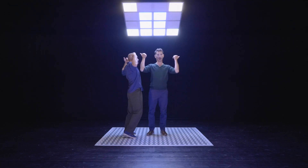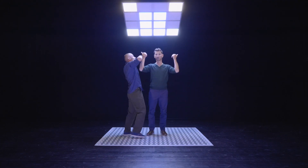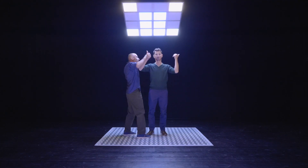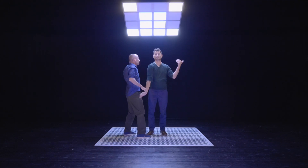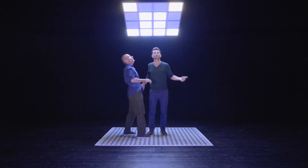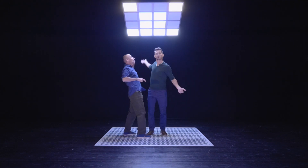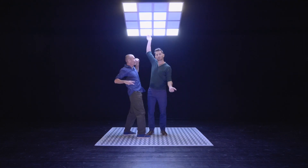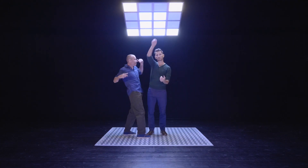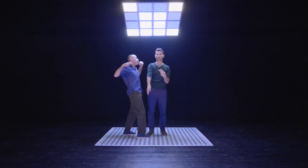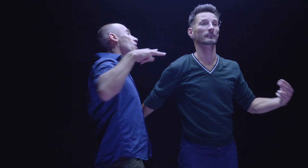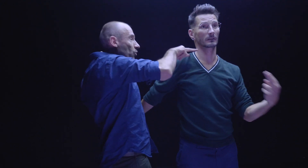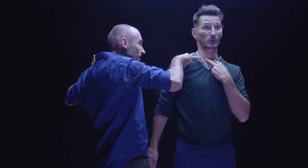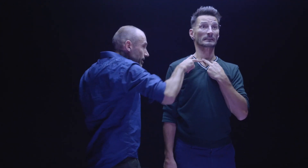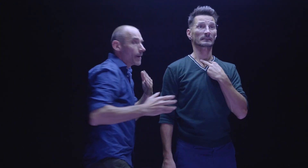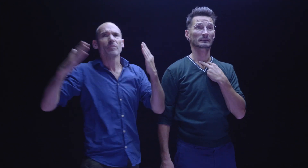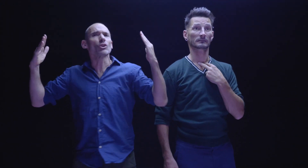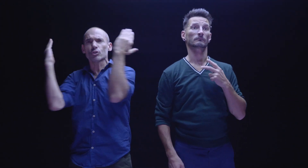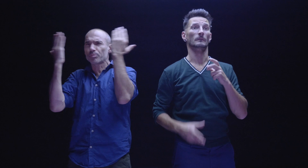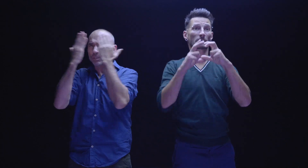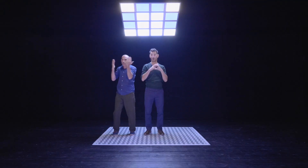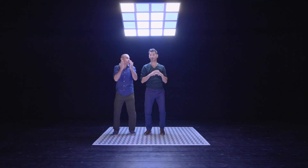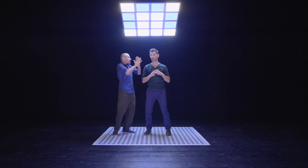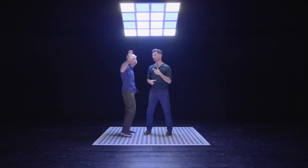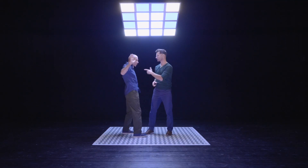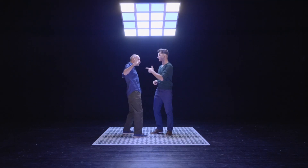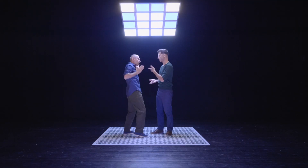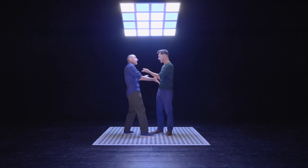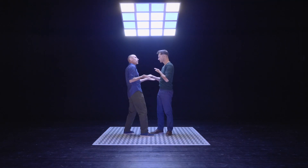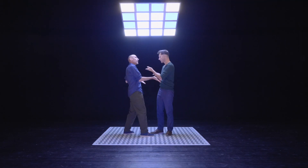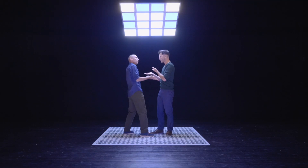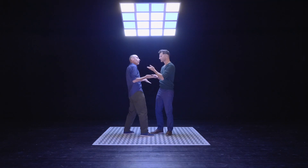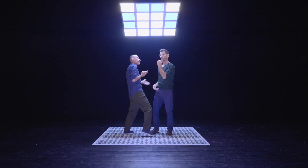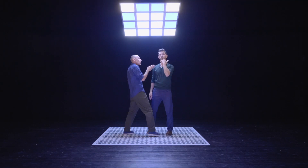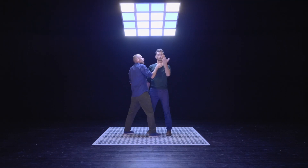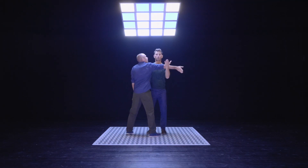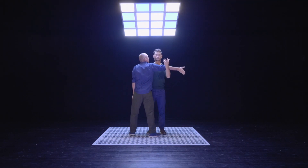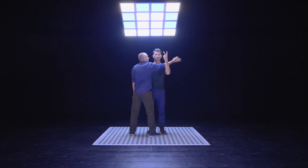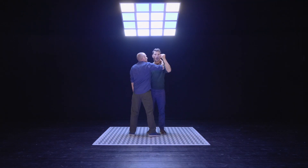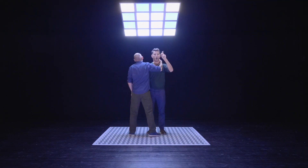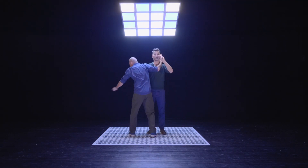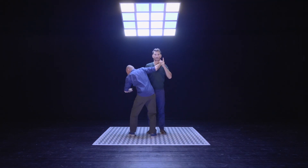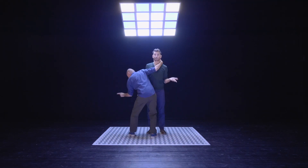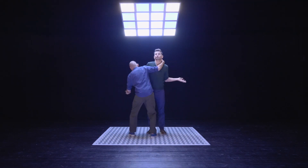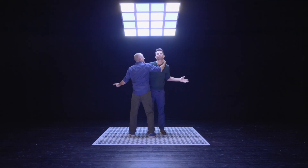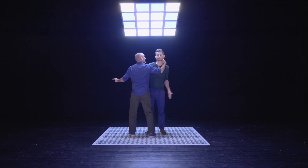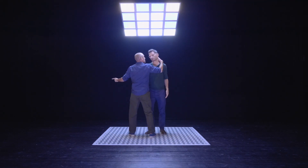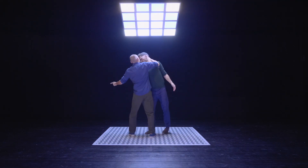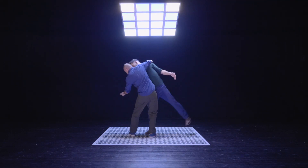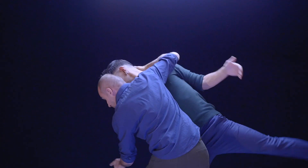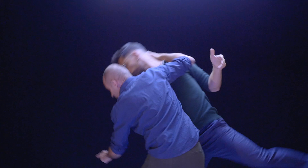comme ça là, bloquez-vous, coincé dans ce putain d'ascenseur. Parce que franchement, je ne pas comment on fait pour parler avec quelqu'un qui ne comprend rien, qui ne comprend